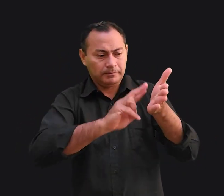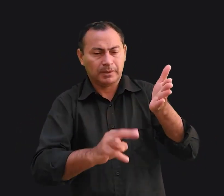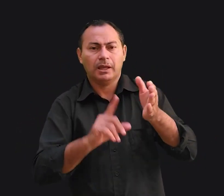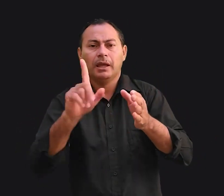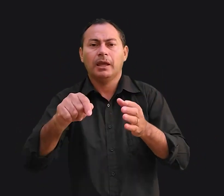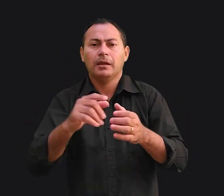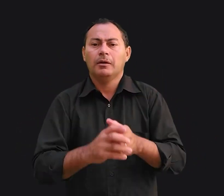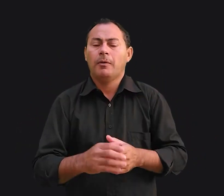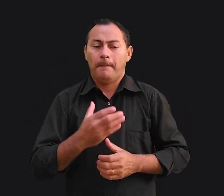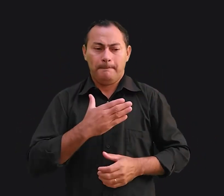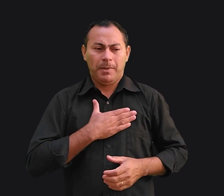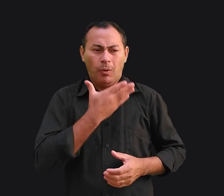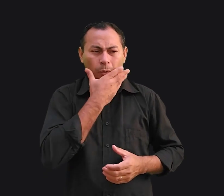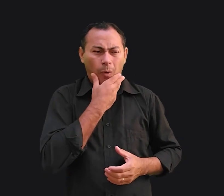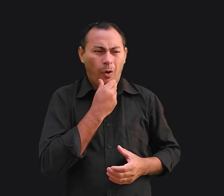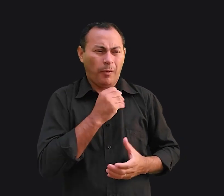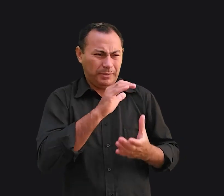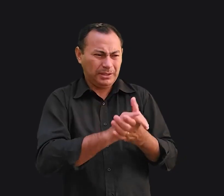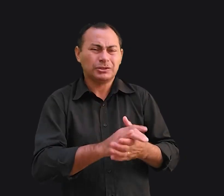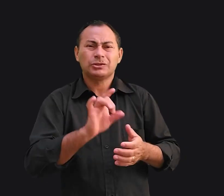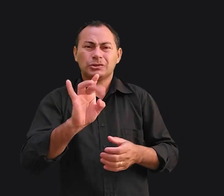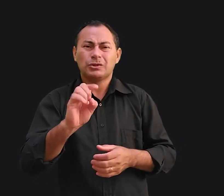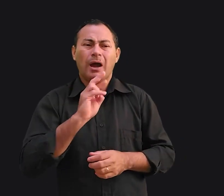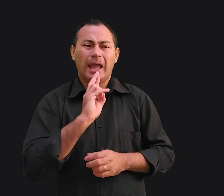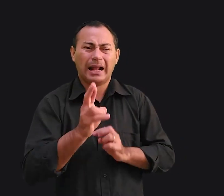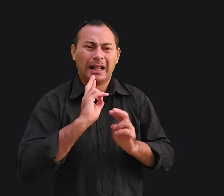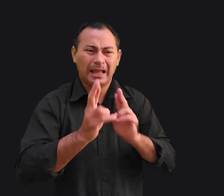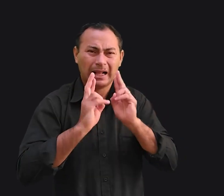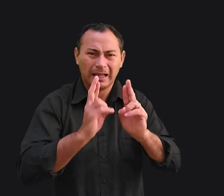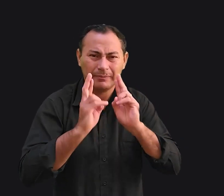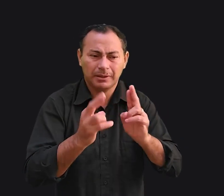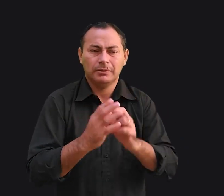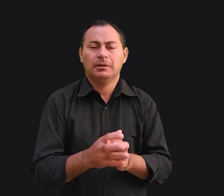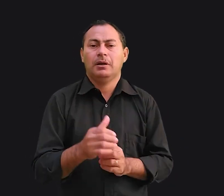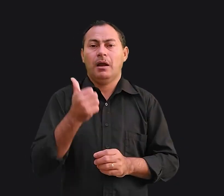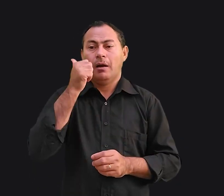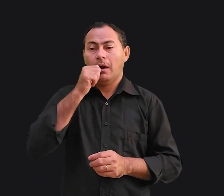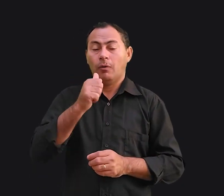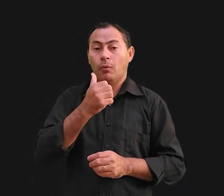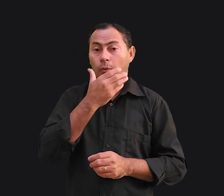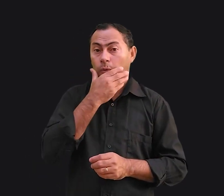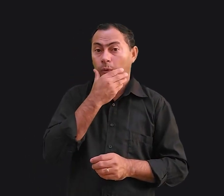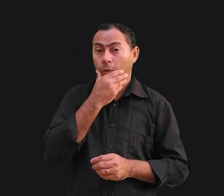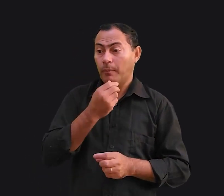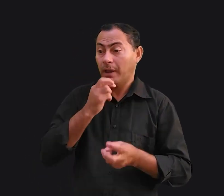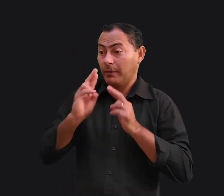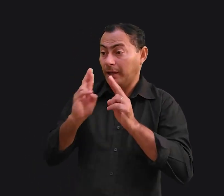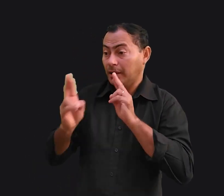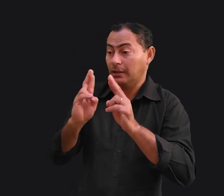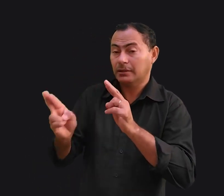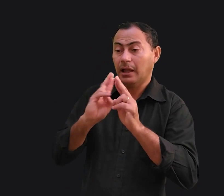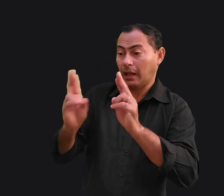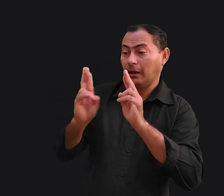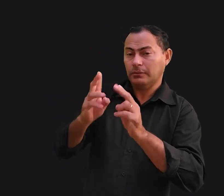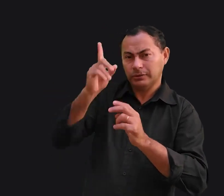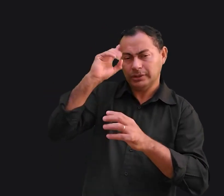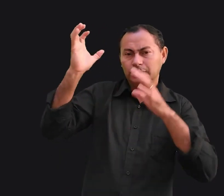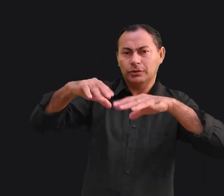é... Meu marido só reclama. Salomão falou que a mulher reclamou, né? Como uma goteira em um dia de chuva.